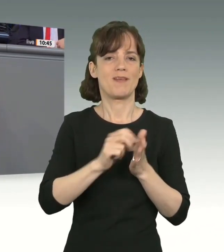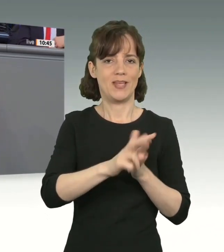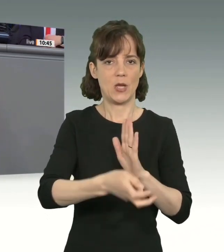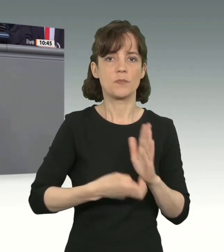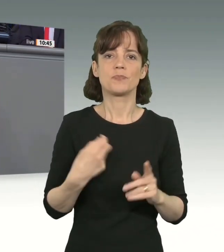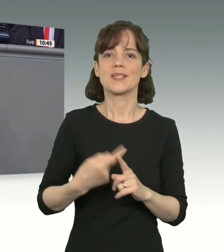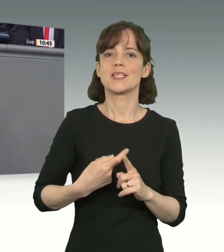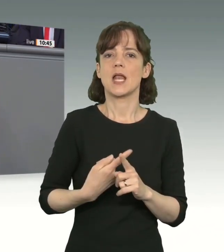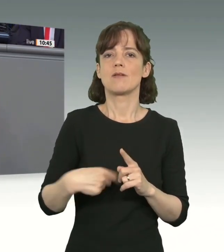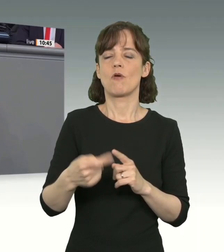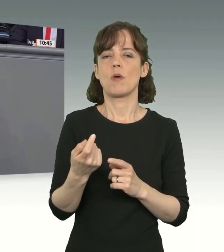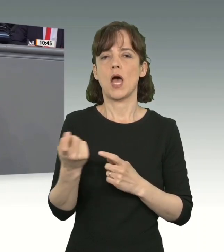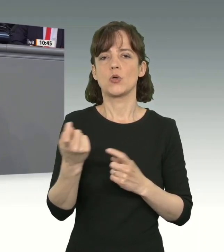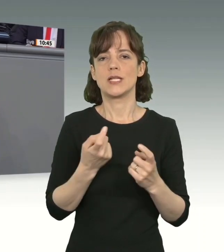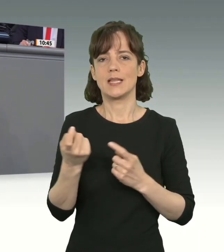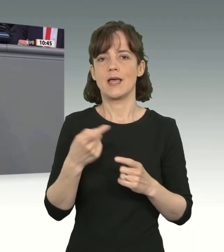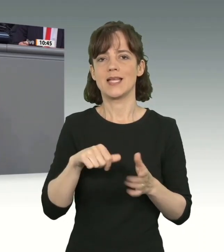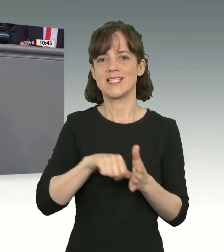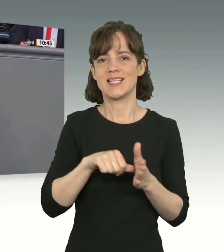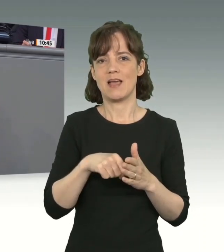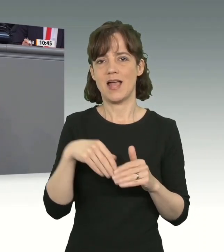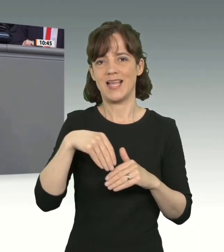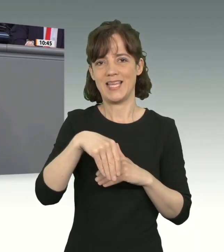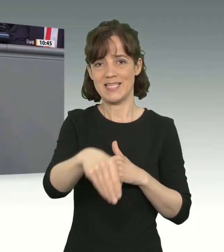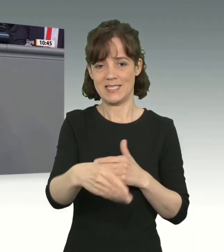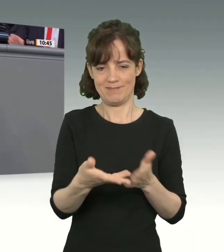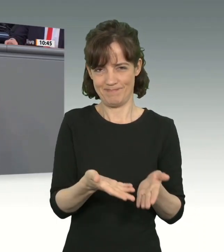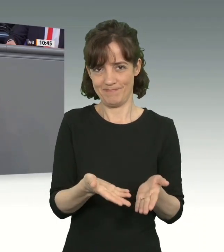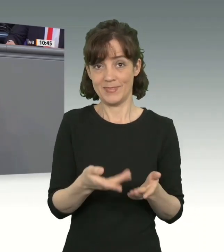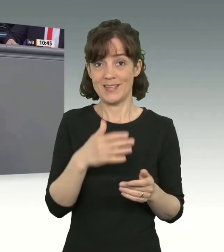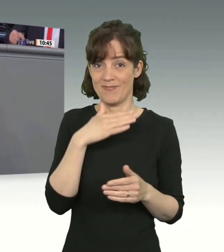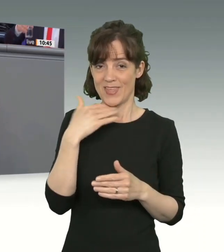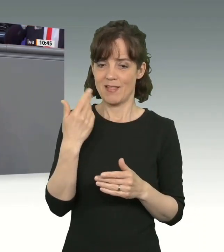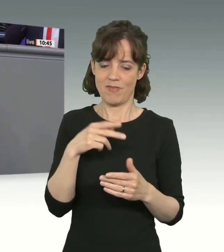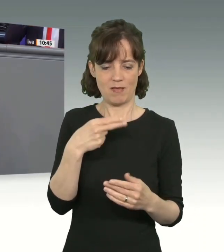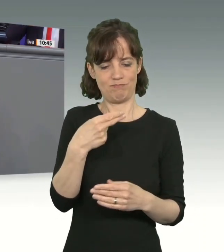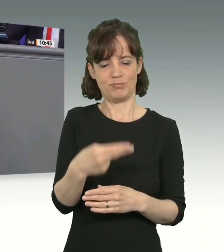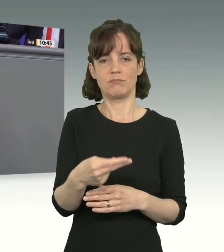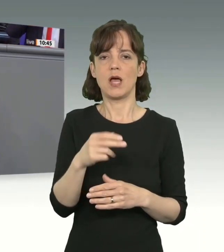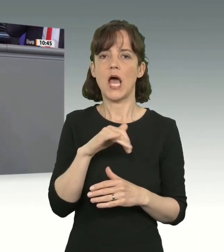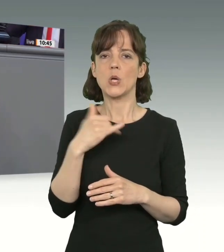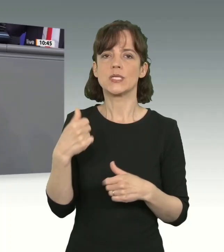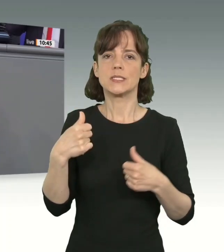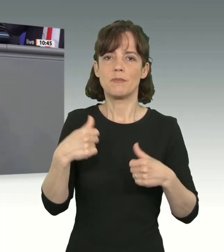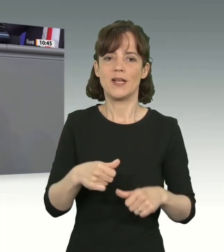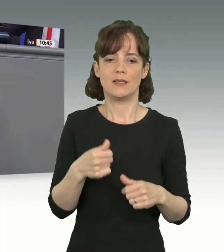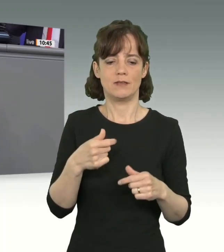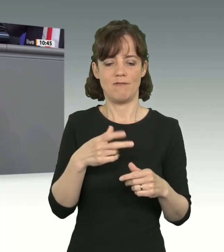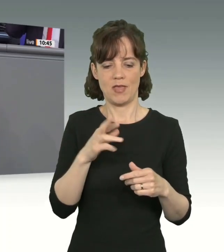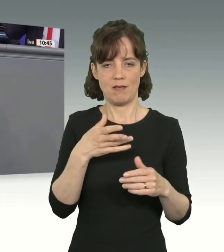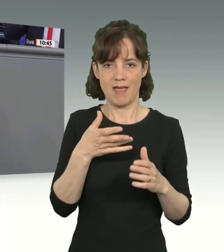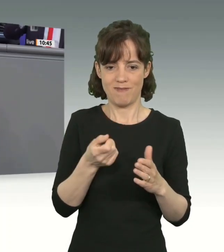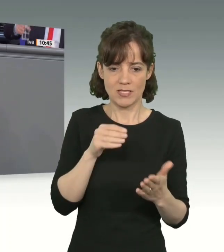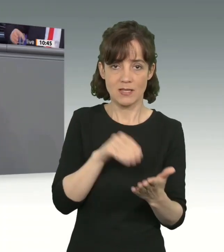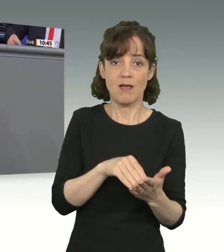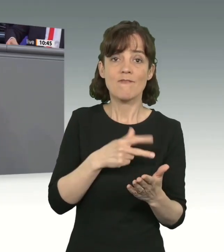Zahlen aus dem Ausländerzentralregister sind irreführend. Viele, die darin ausreisepflichtig sind und erfasst sind, können und